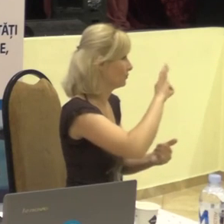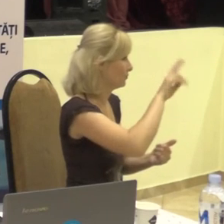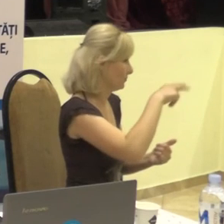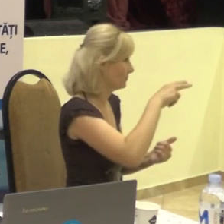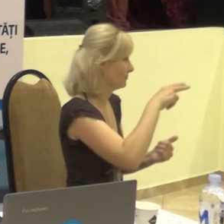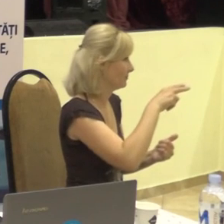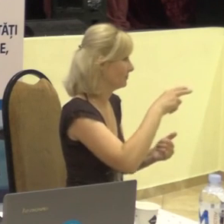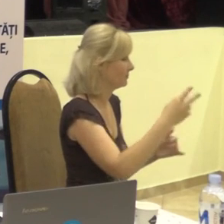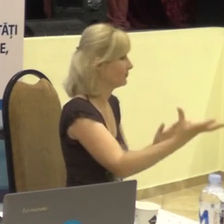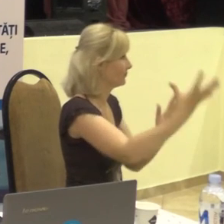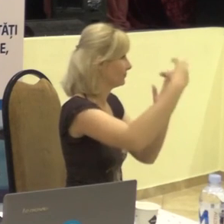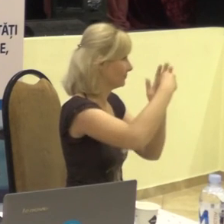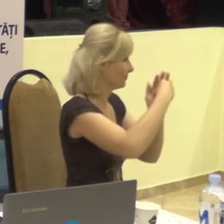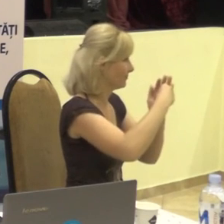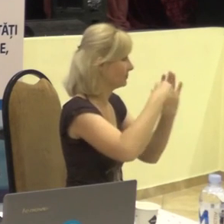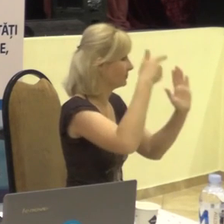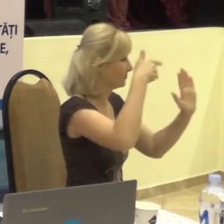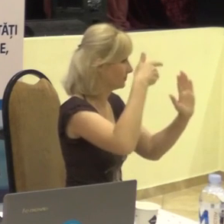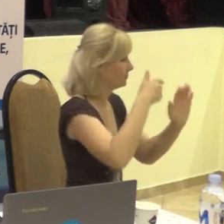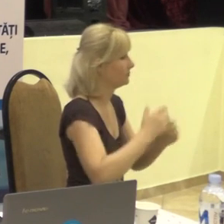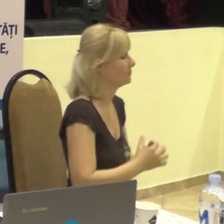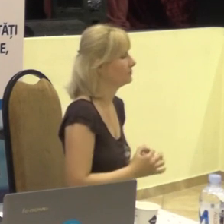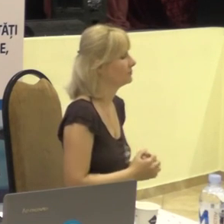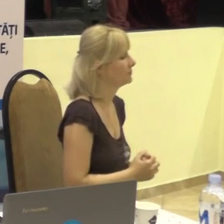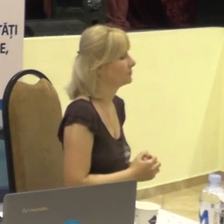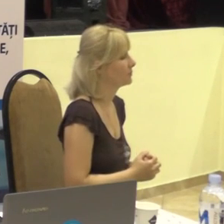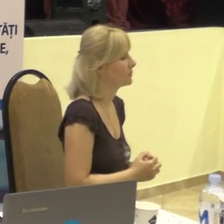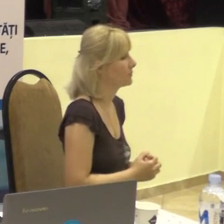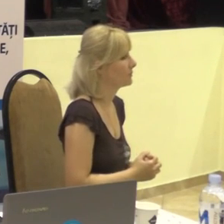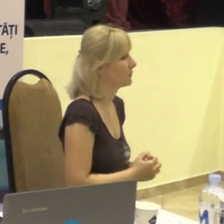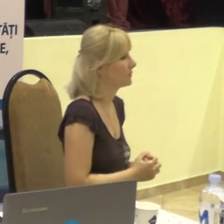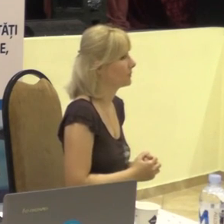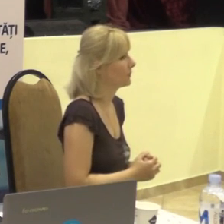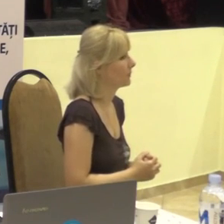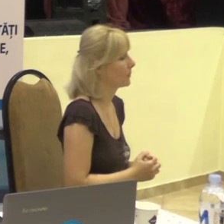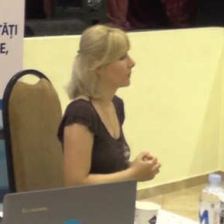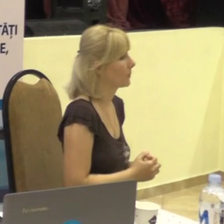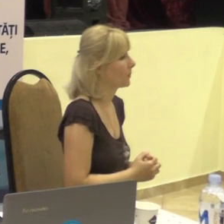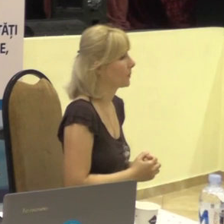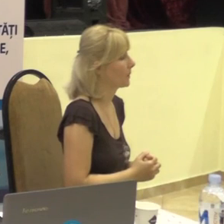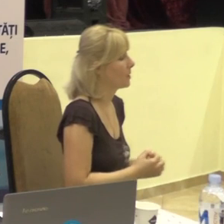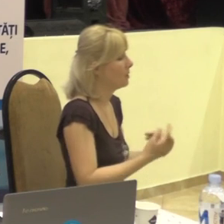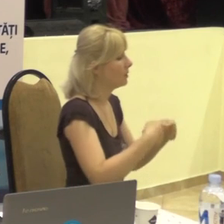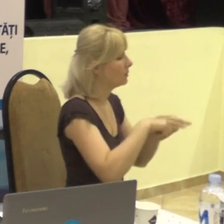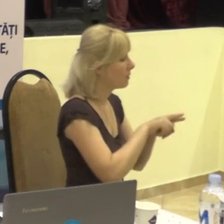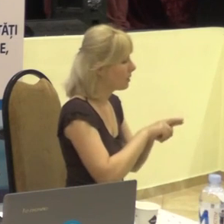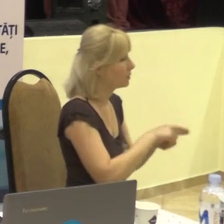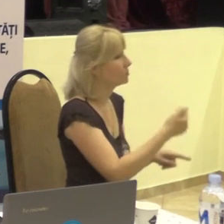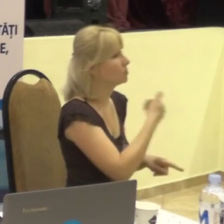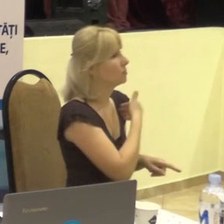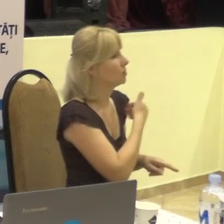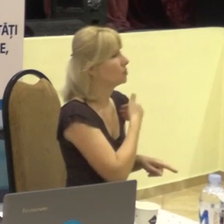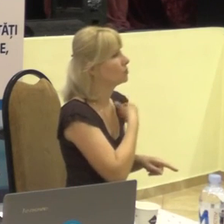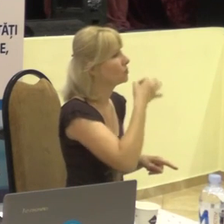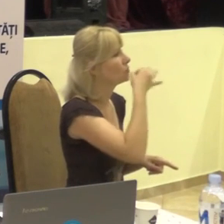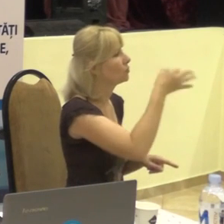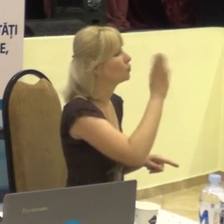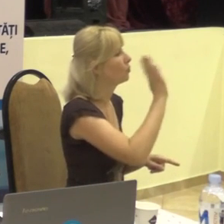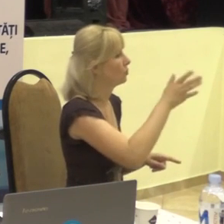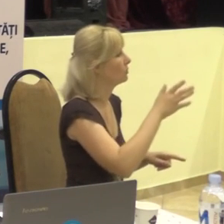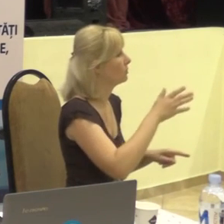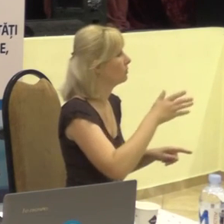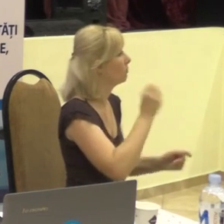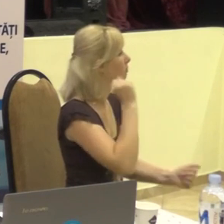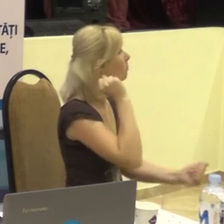De asemenea, menționăm că prelegerea va fi difuzată în format live